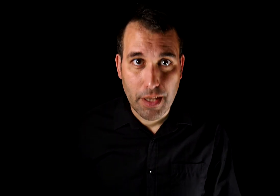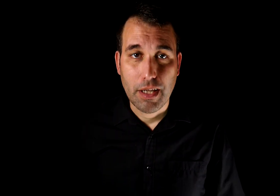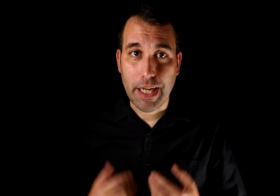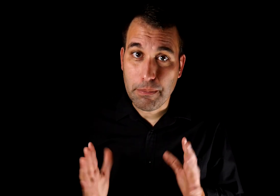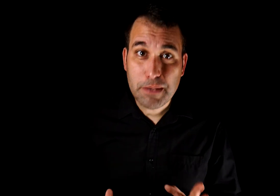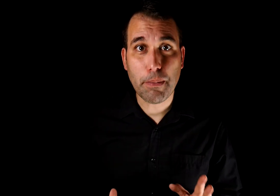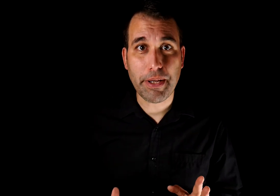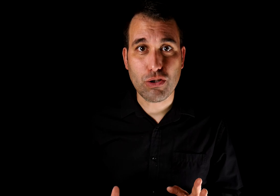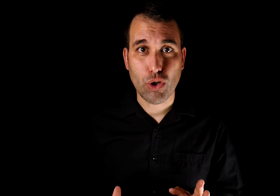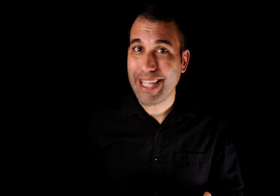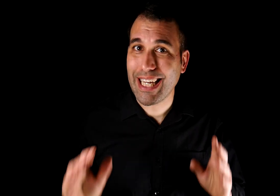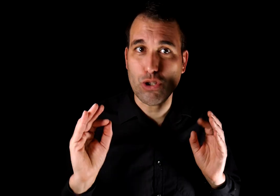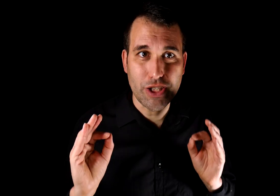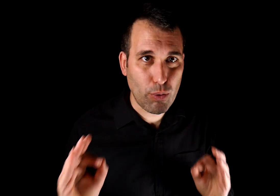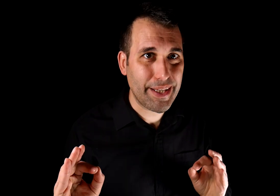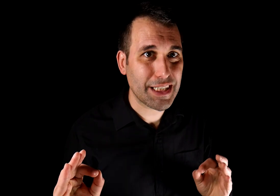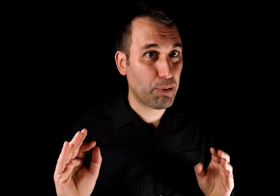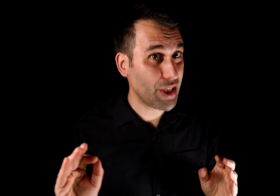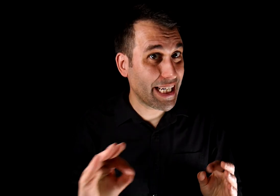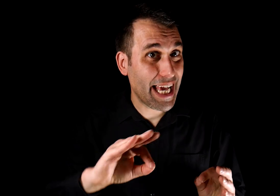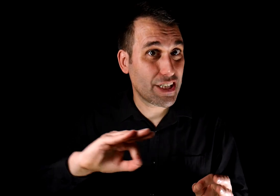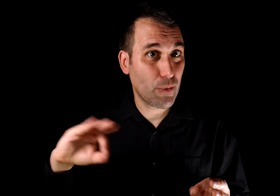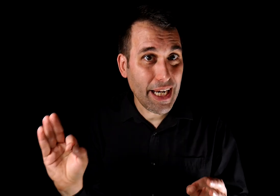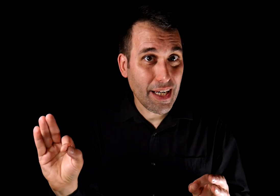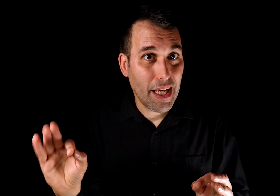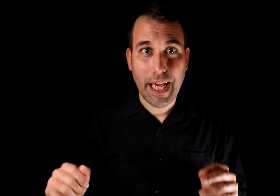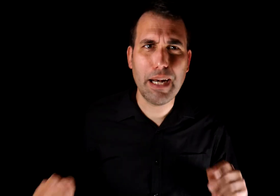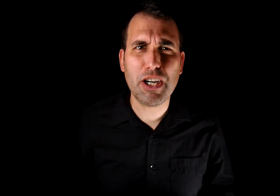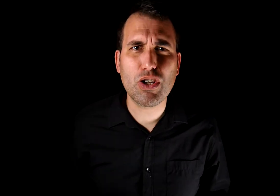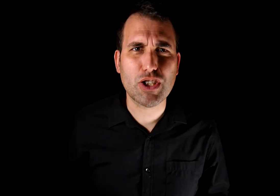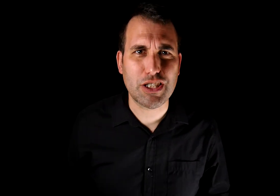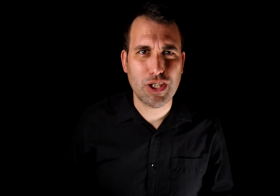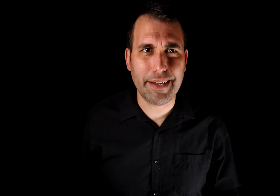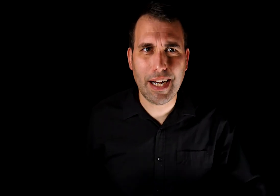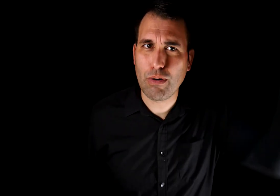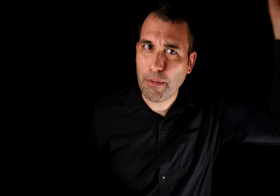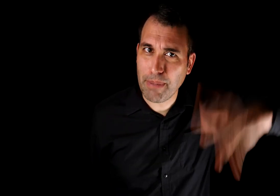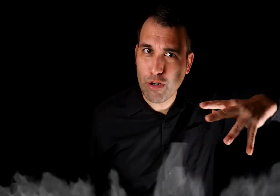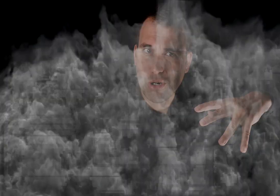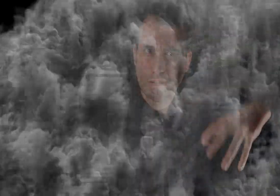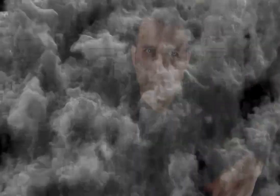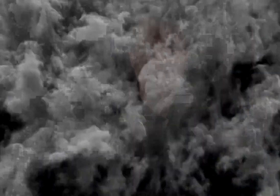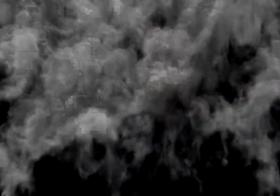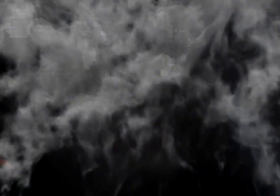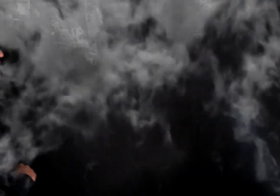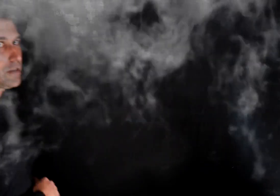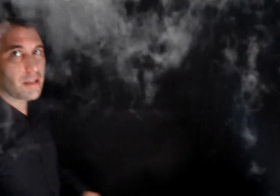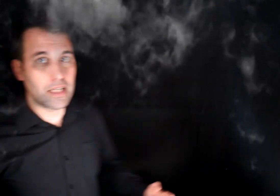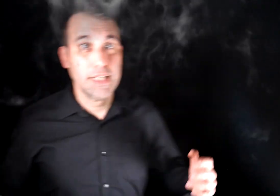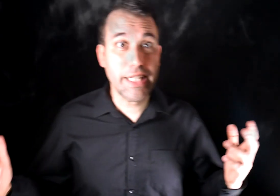En el mismo momento en que las consecuencias podrían caer sobre él, en el mejor de los casos lanzará una bomba de humo y